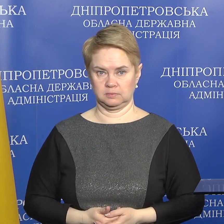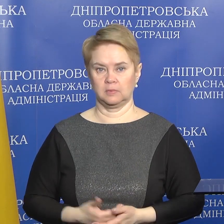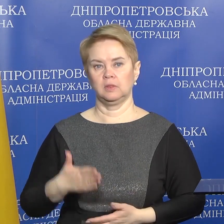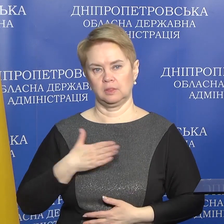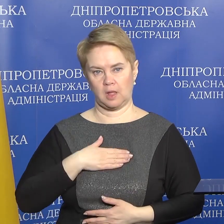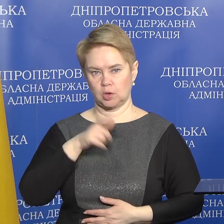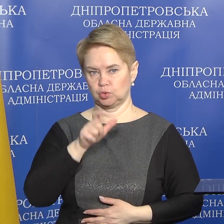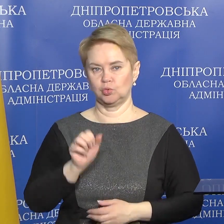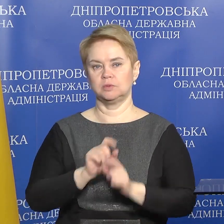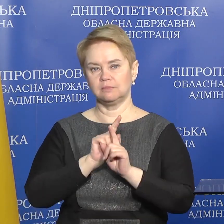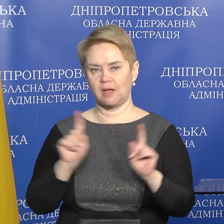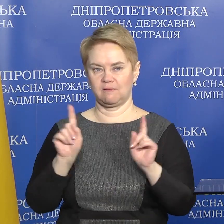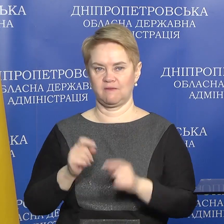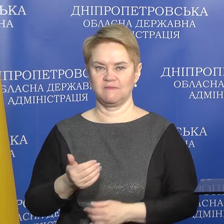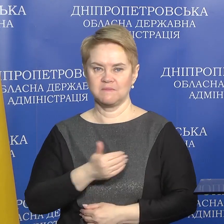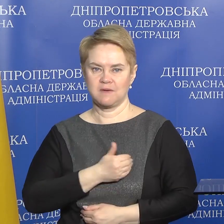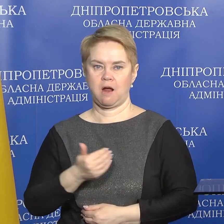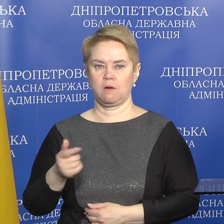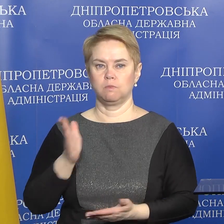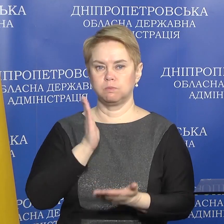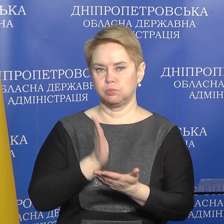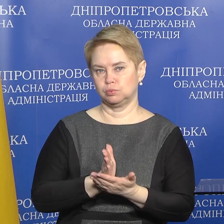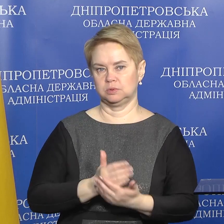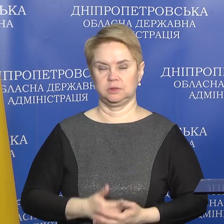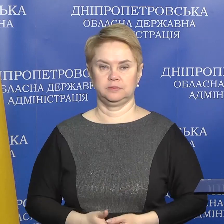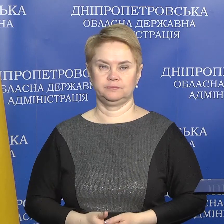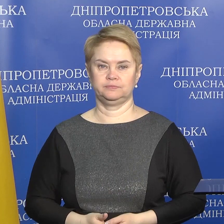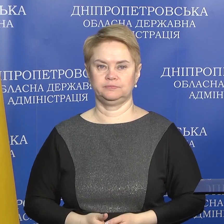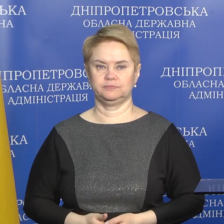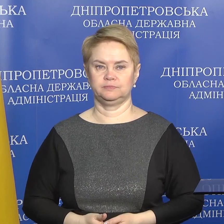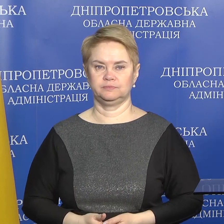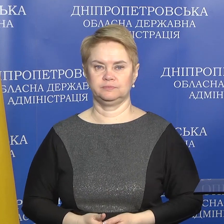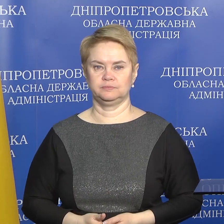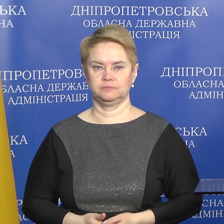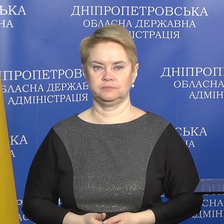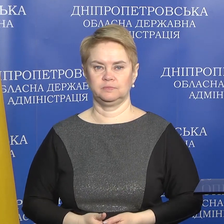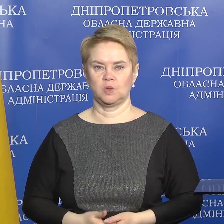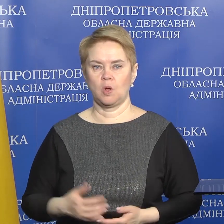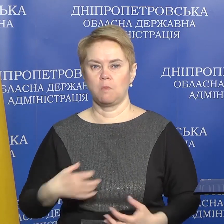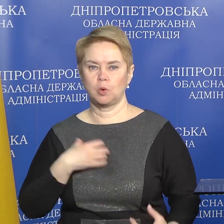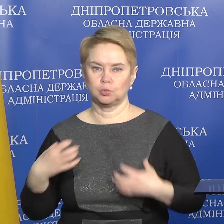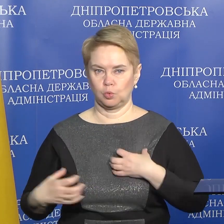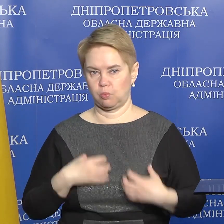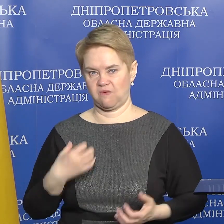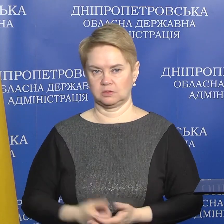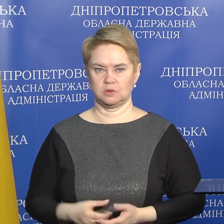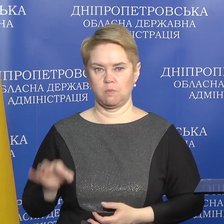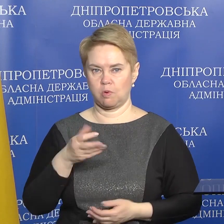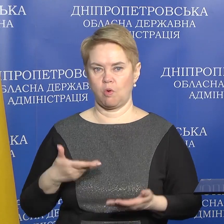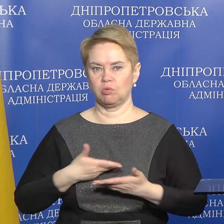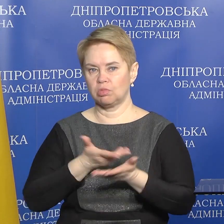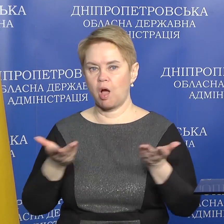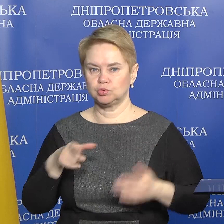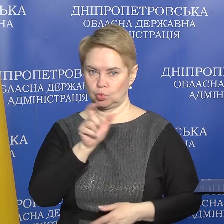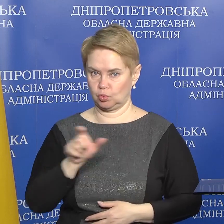Наші люди неймовірні, впрагнені бути, потурбуватися про наших